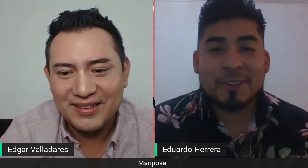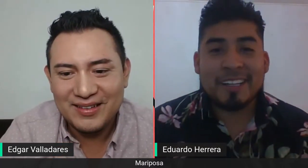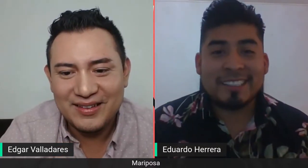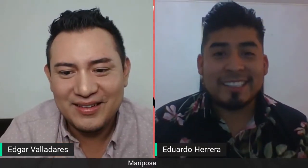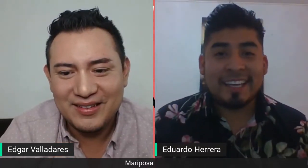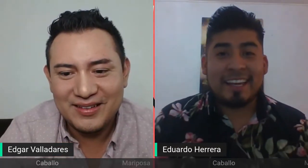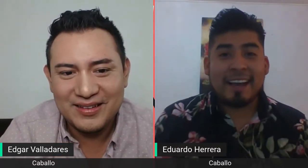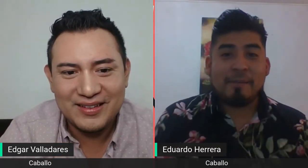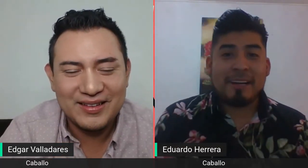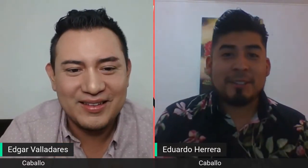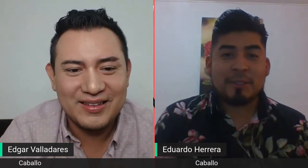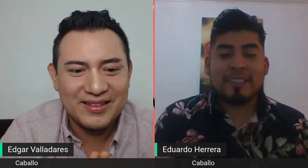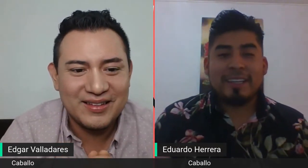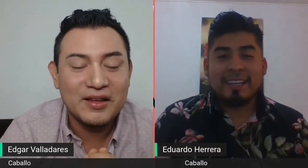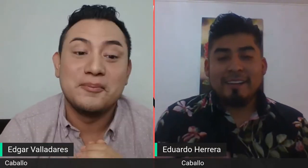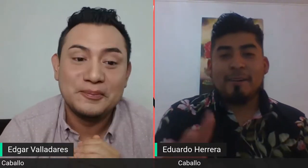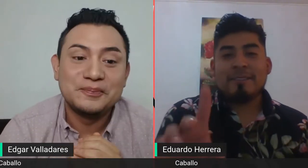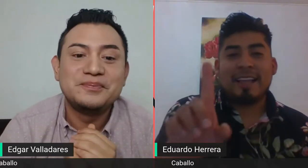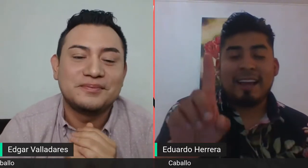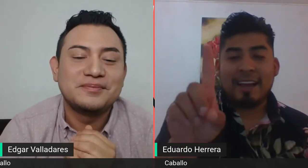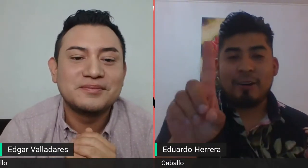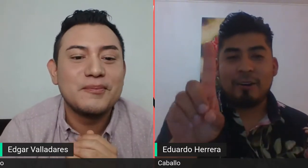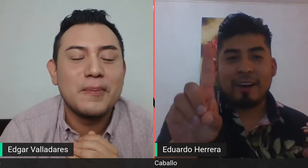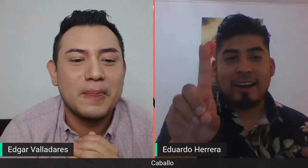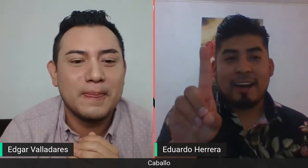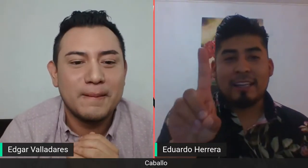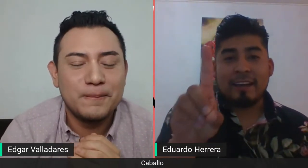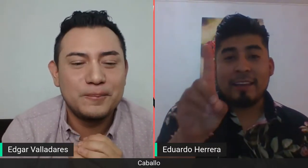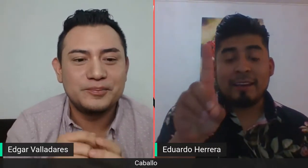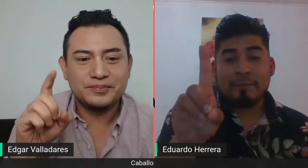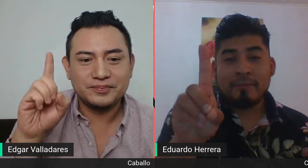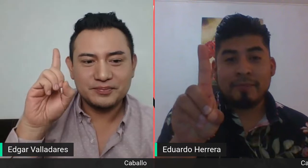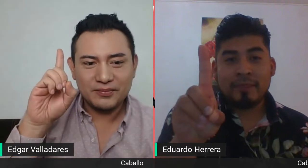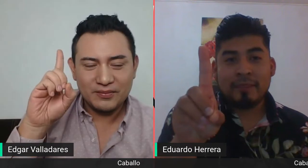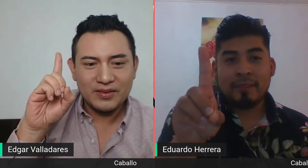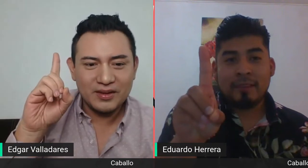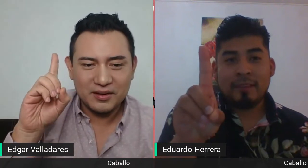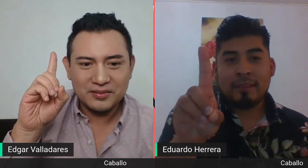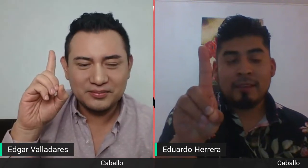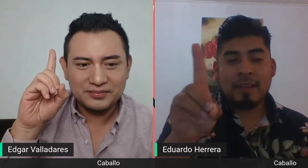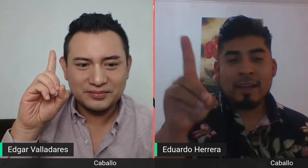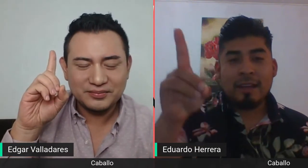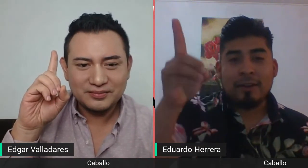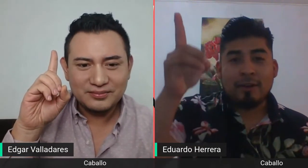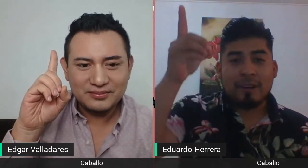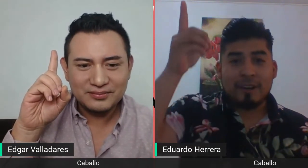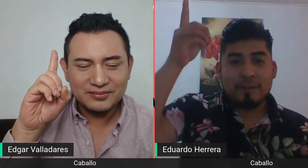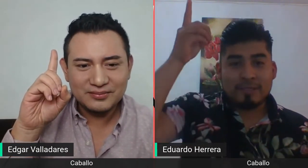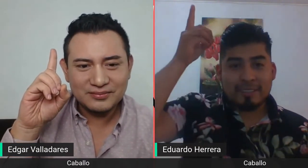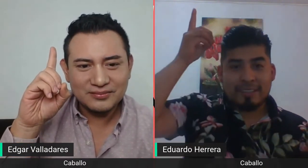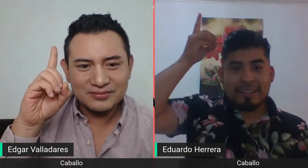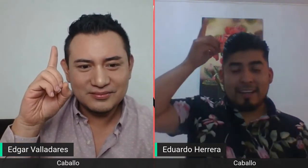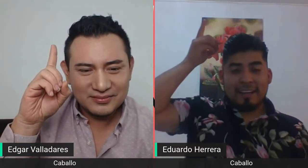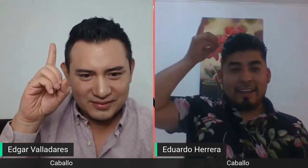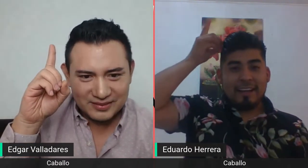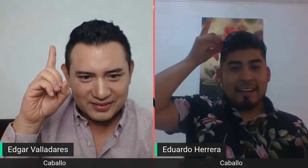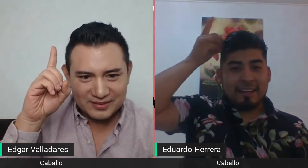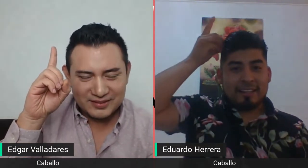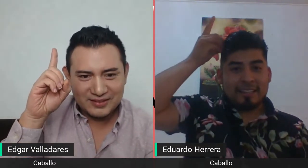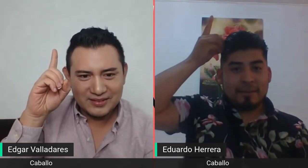con la seña de caballo. Vamos a colocar la letra D. Lo colocamos de esta